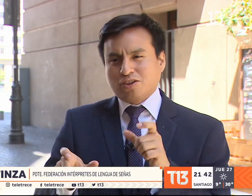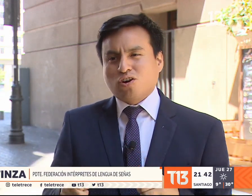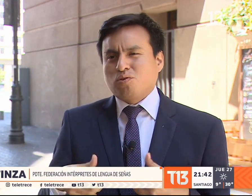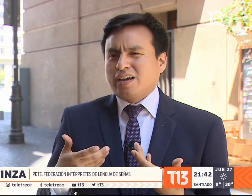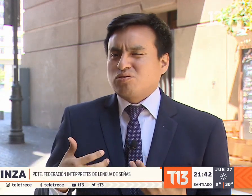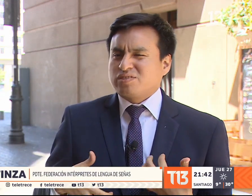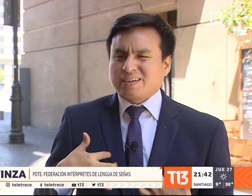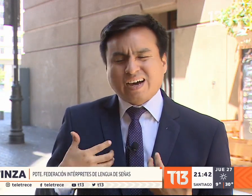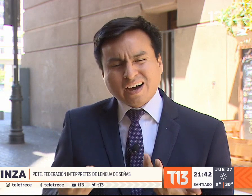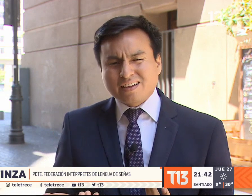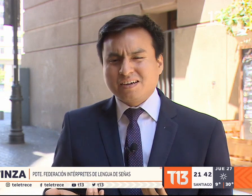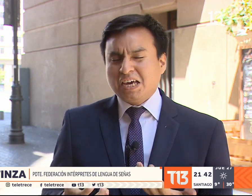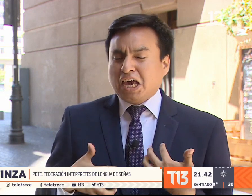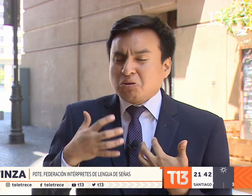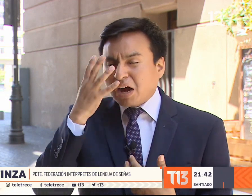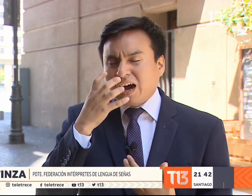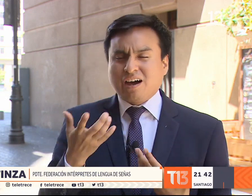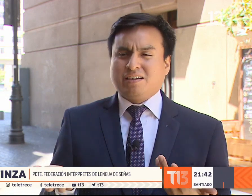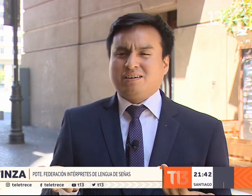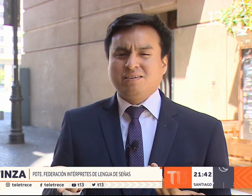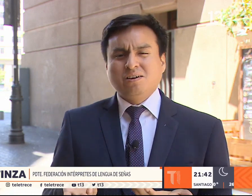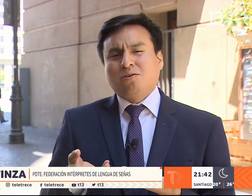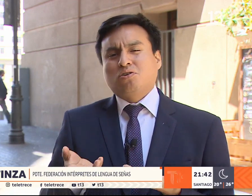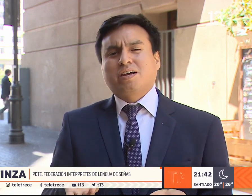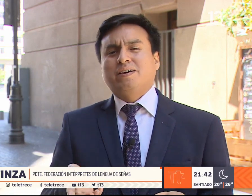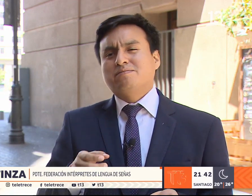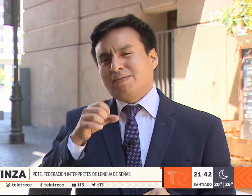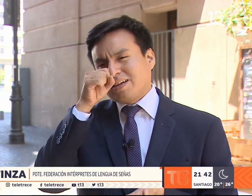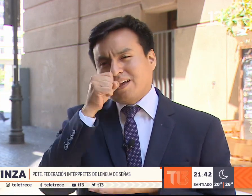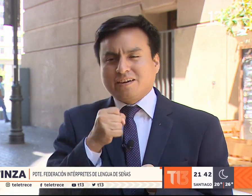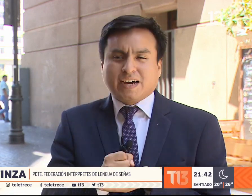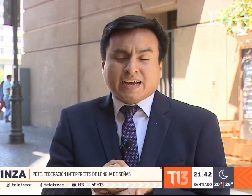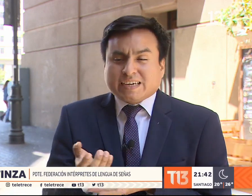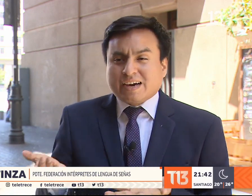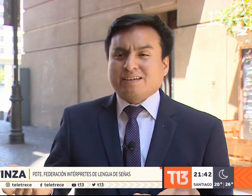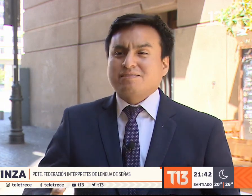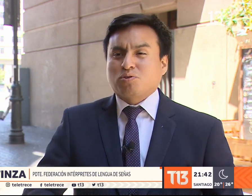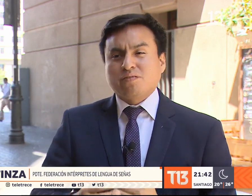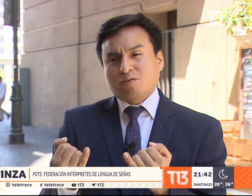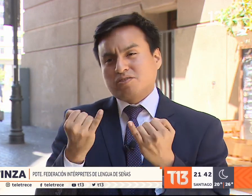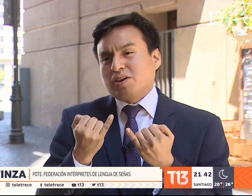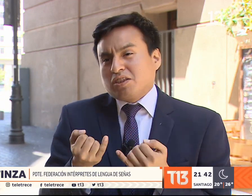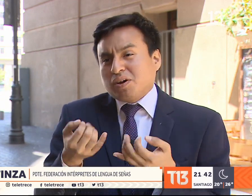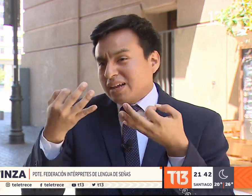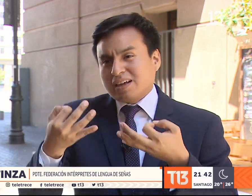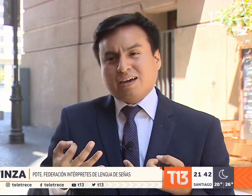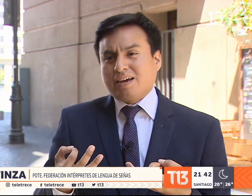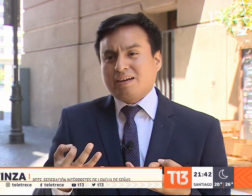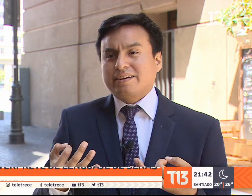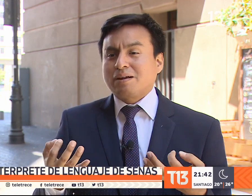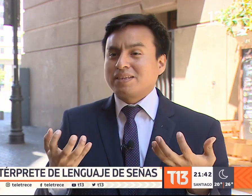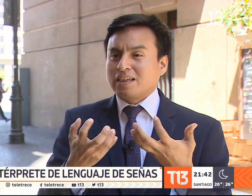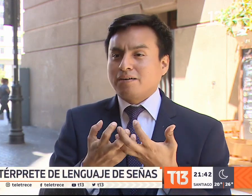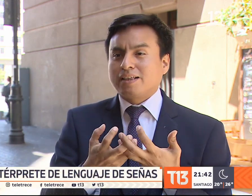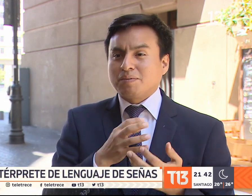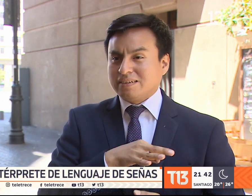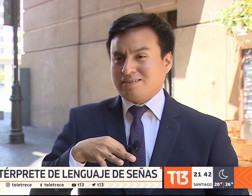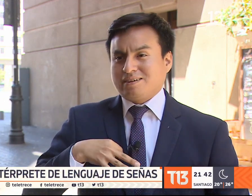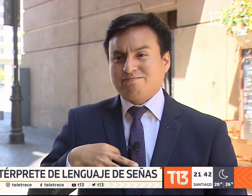quedó como desconcertada, enojada, otra vez pasada a llevar engañadas por la información que no era la que realmente daba la ministra.